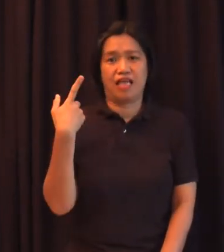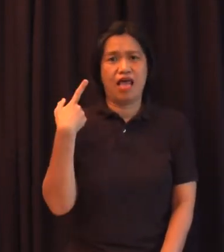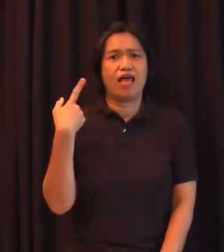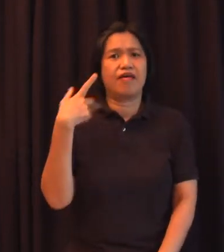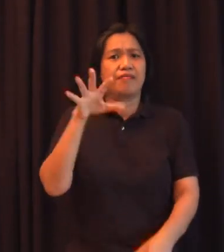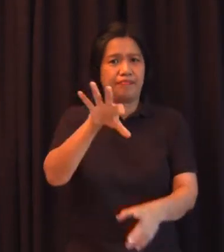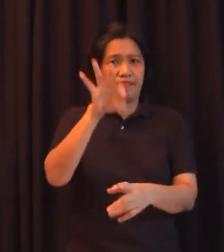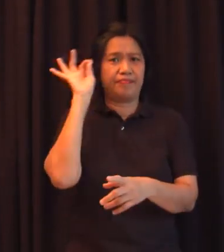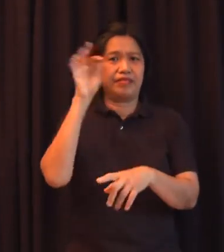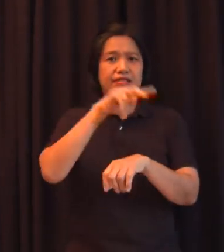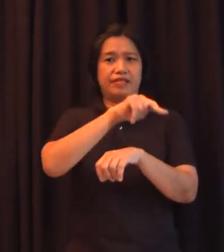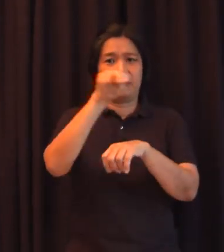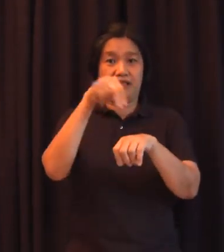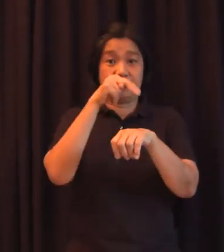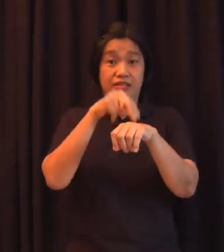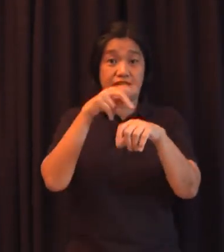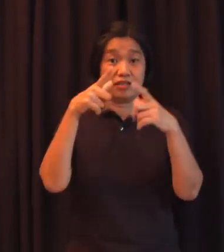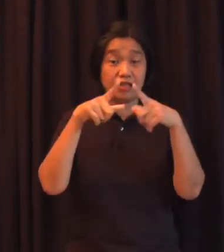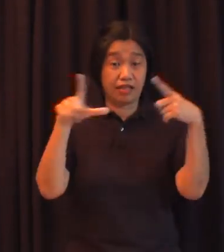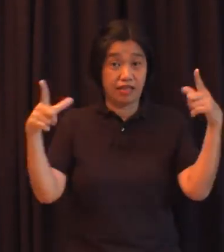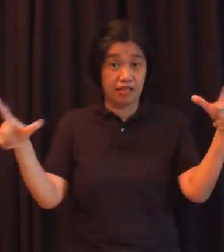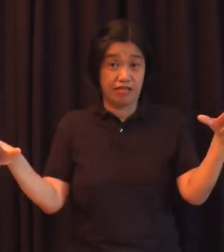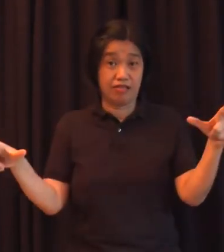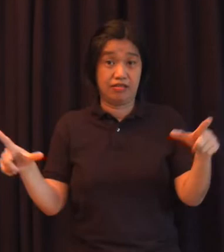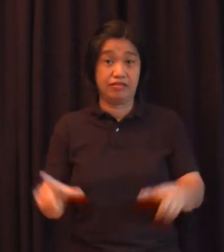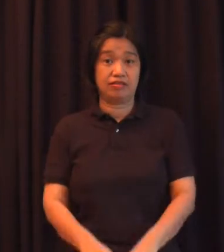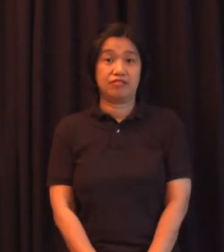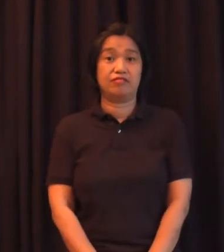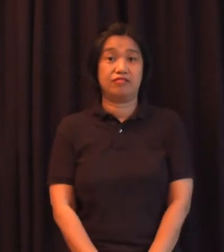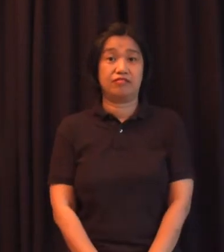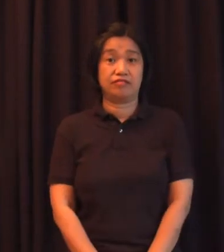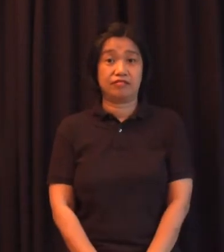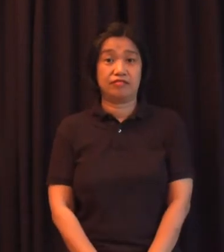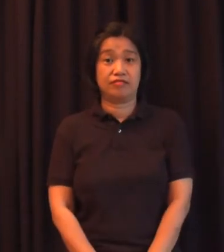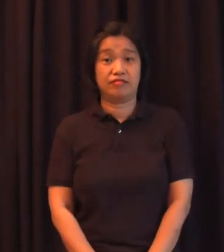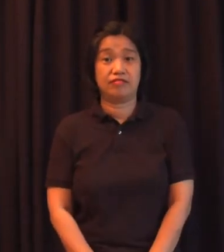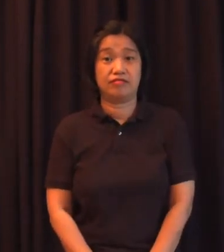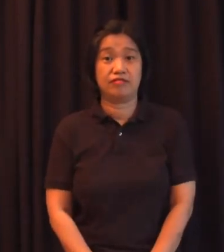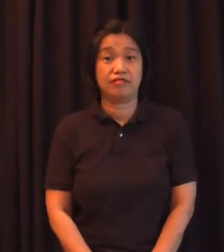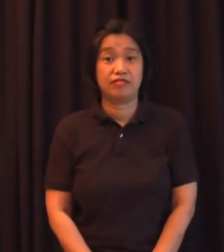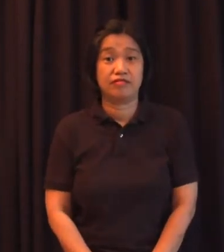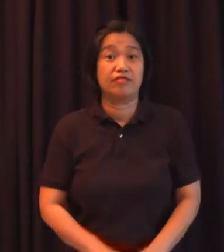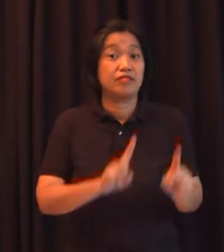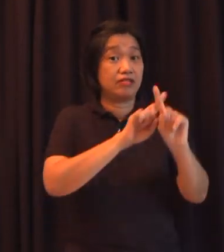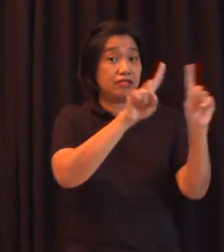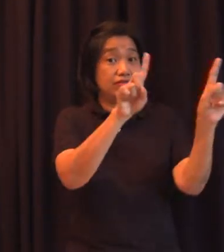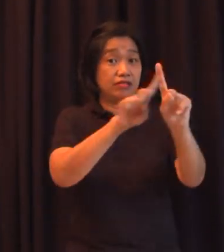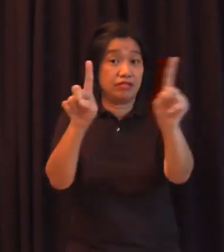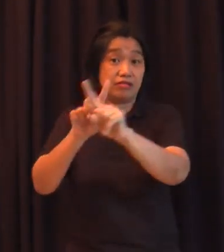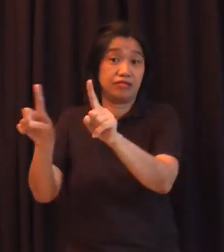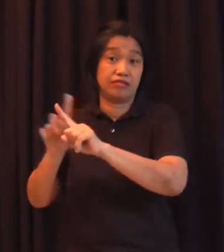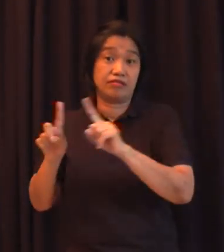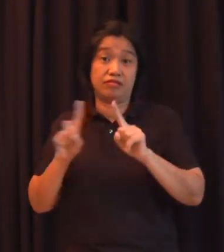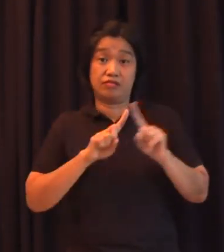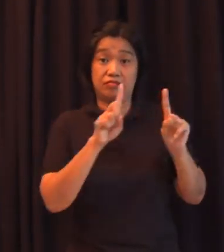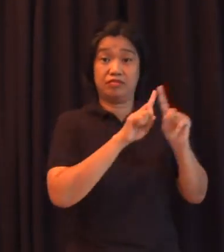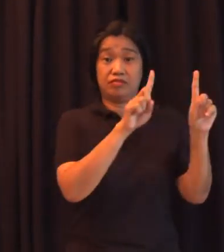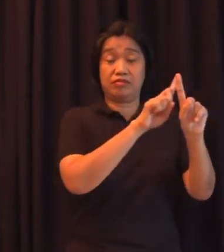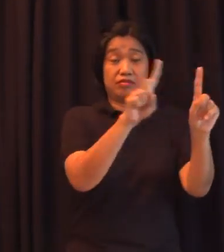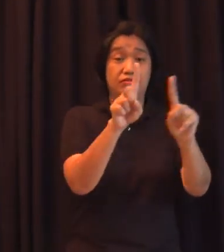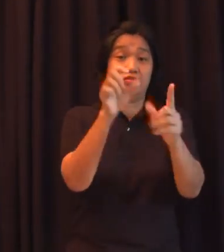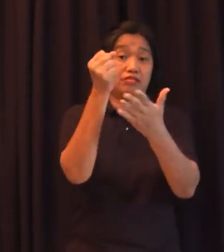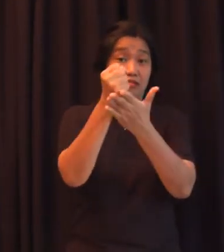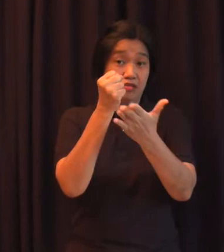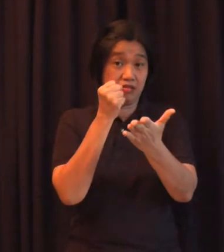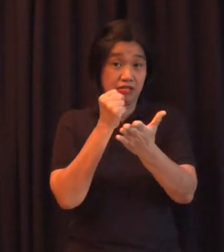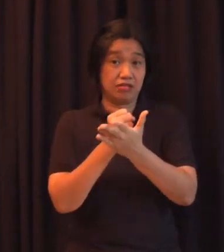at iba't ibang mga domains ng larangan. Pwede sa media,